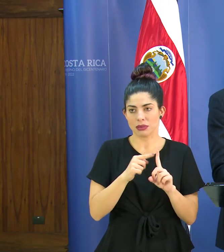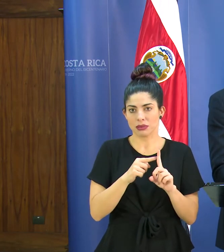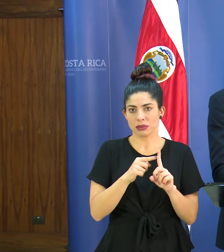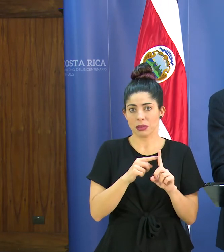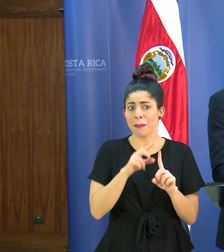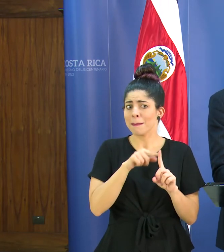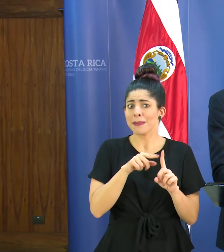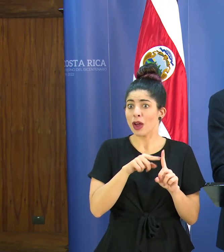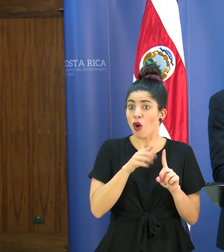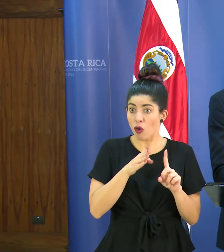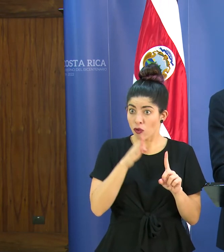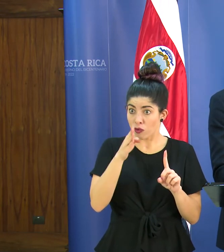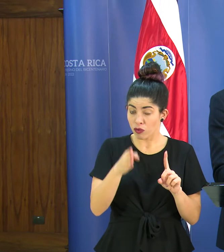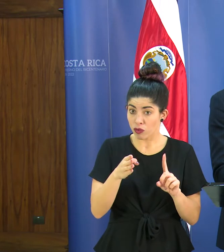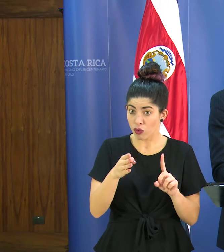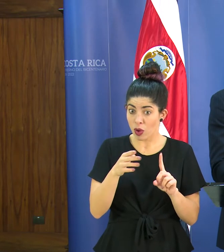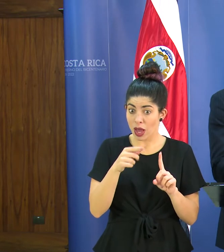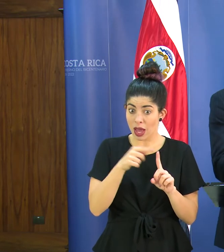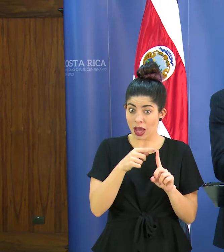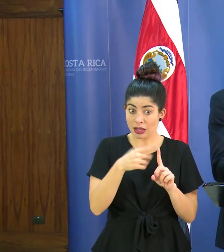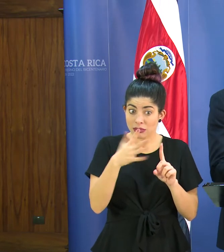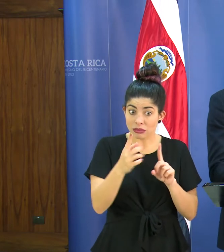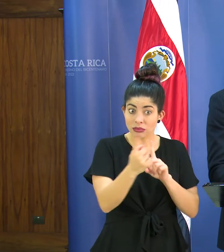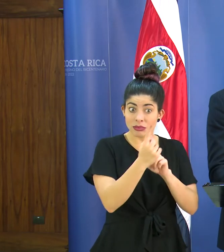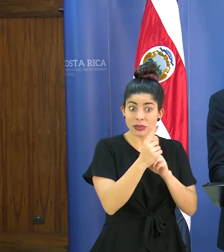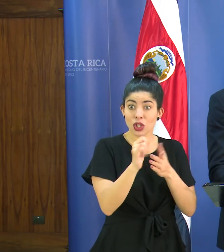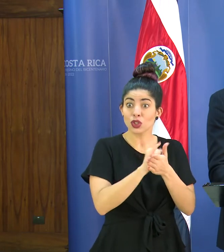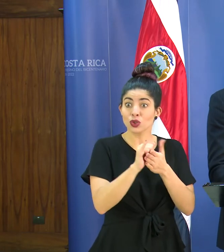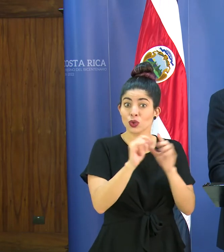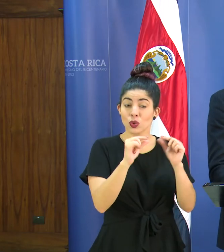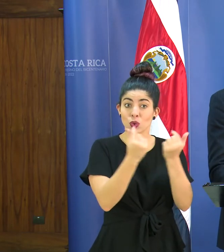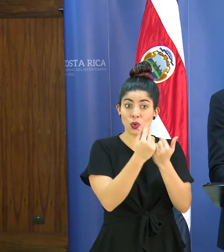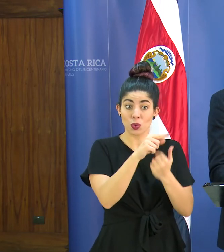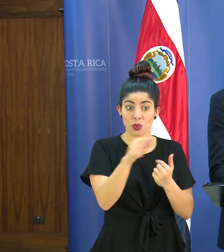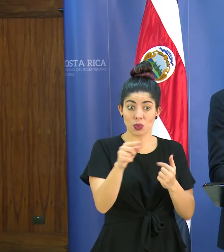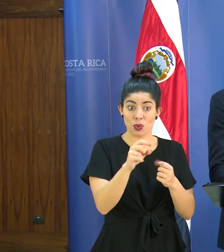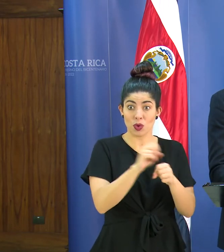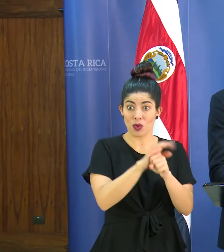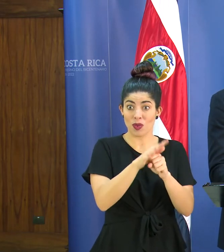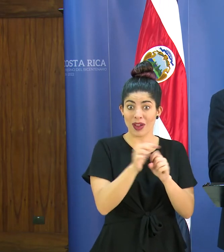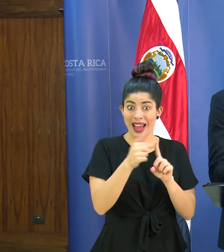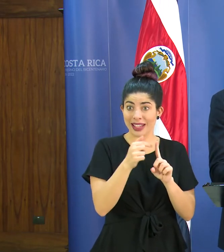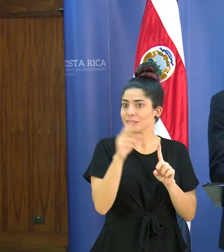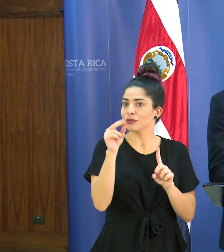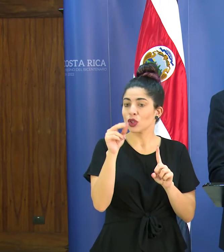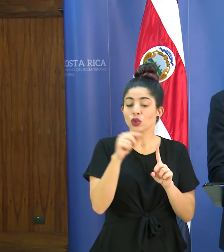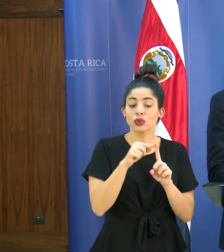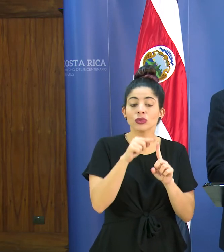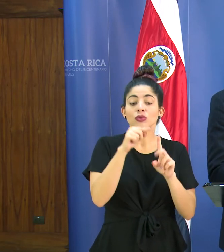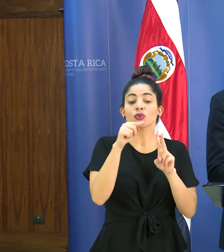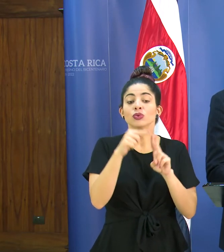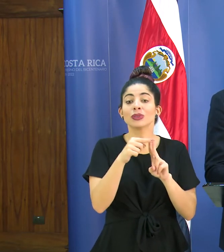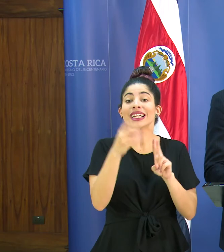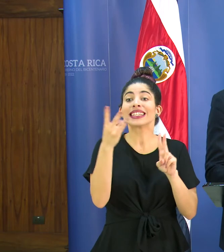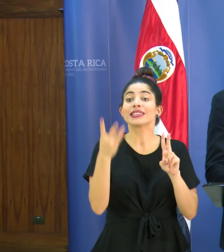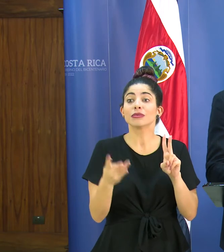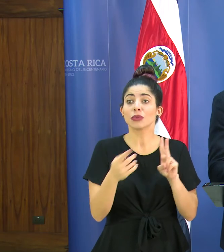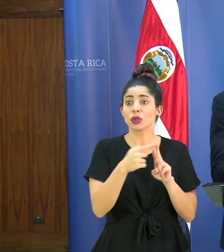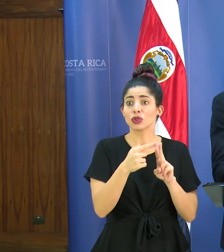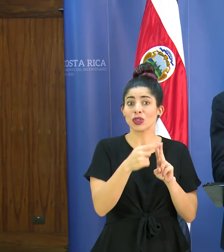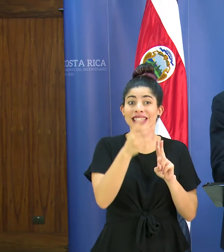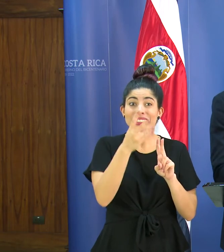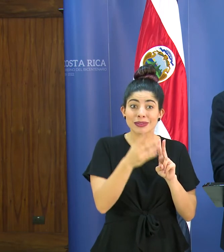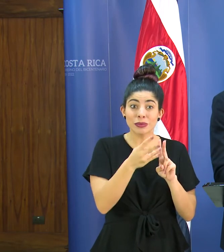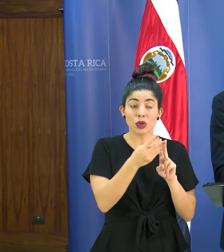y ni siquiera ella fue la que estuvo expuesta directamente al grupo de New York que es donde había más transmisión sino que fue el esposo que en ningún momento tuvo